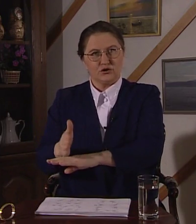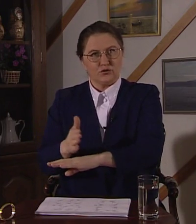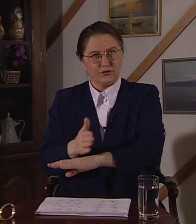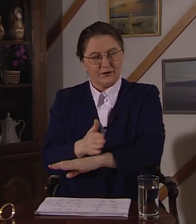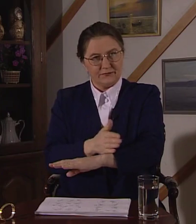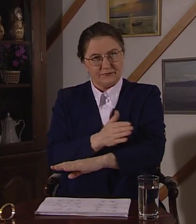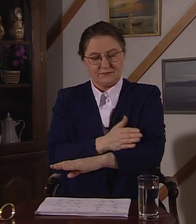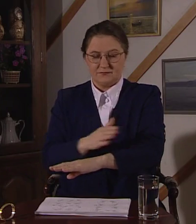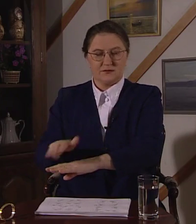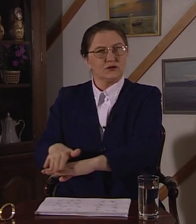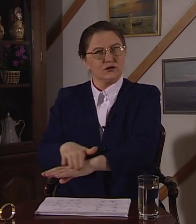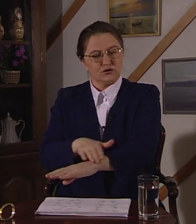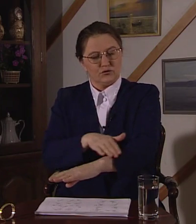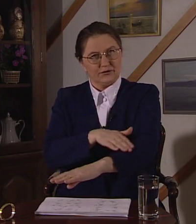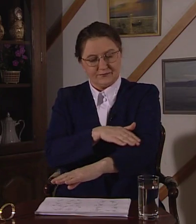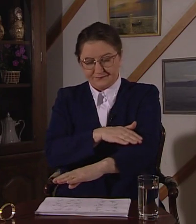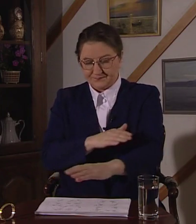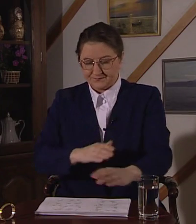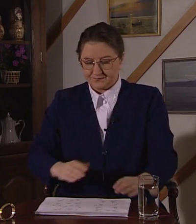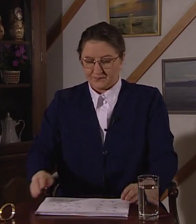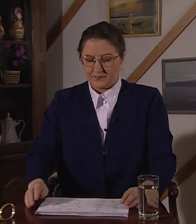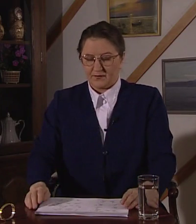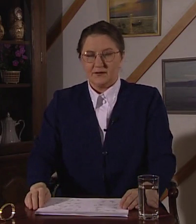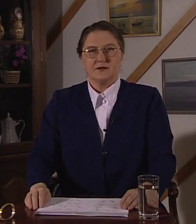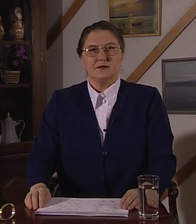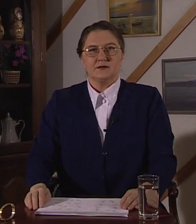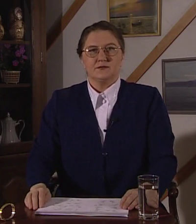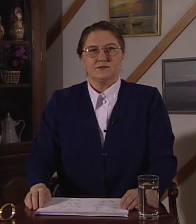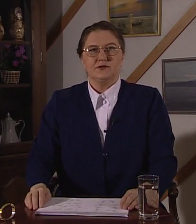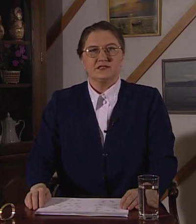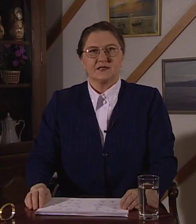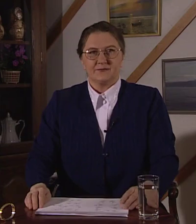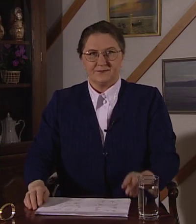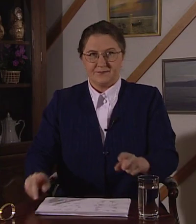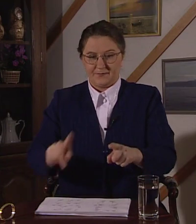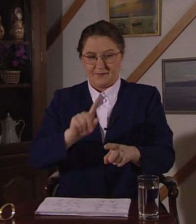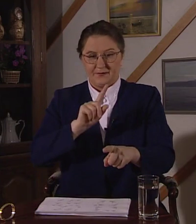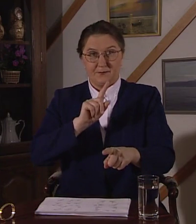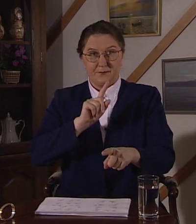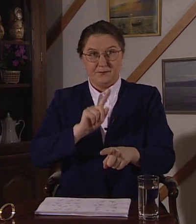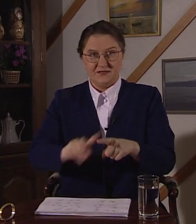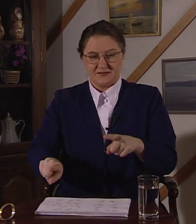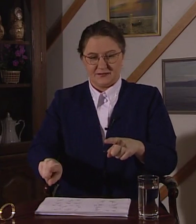Долго. Долго. Быстро. Быстро.